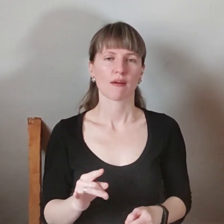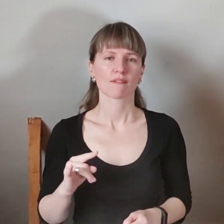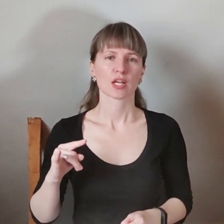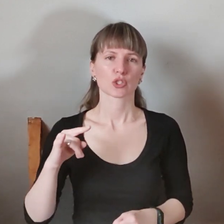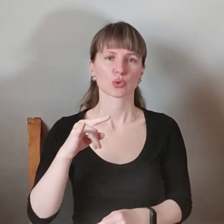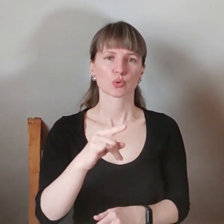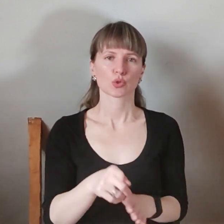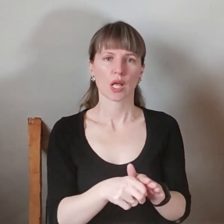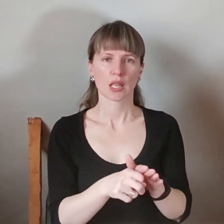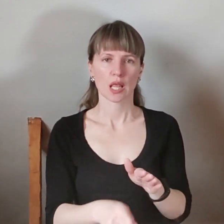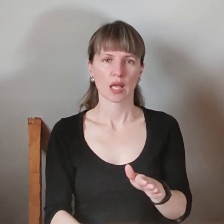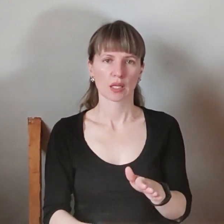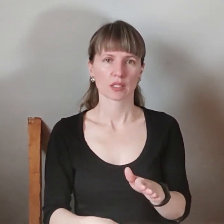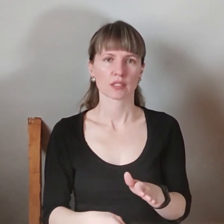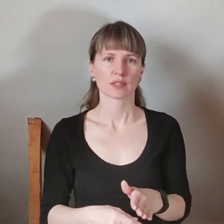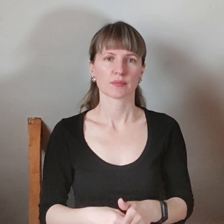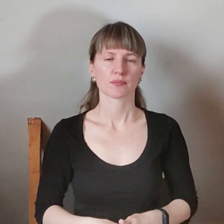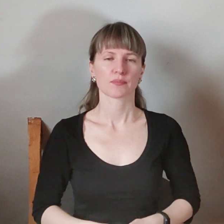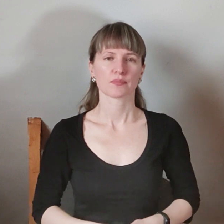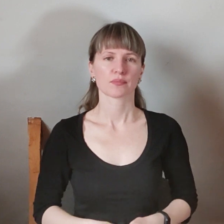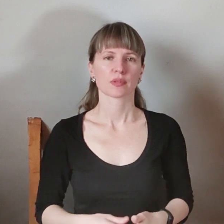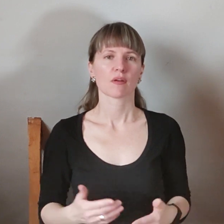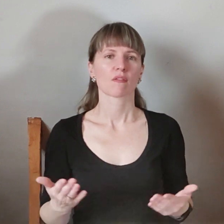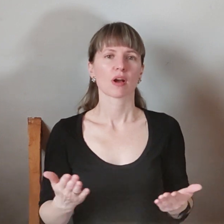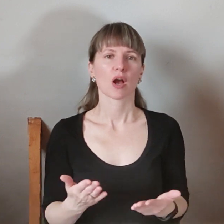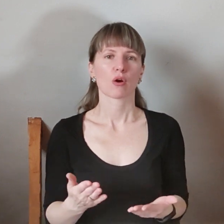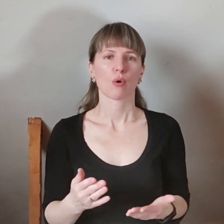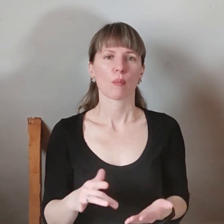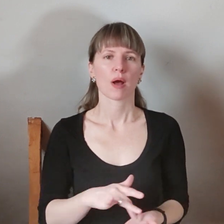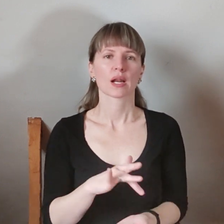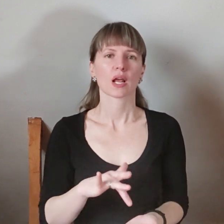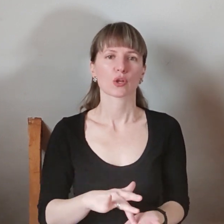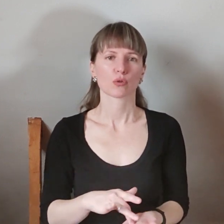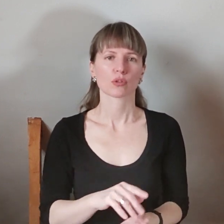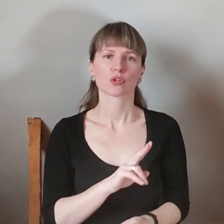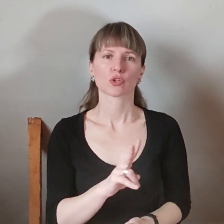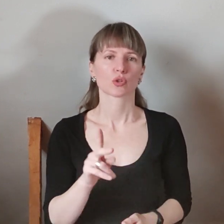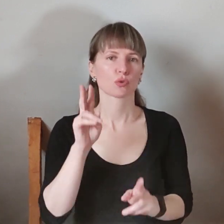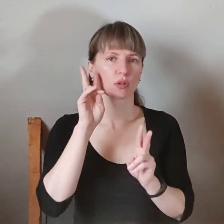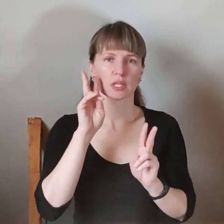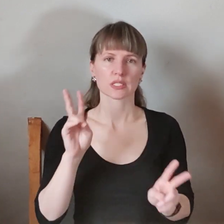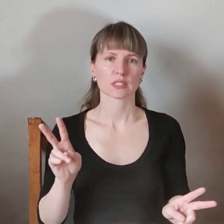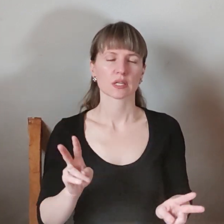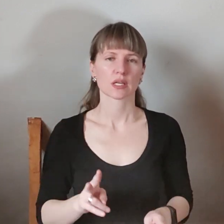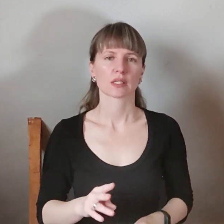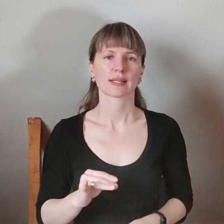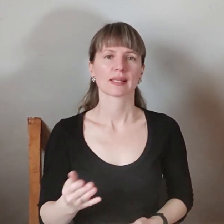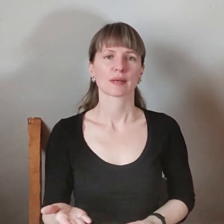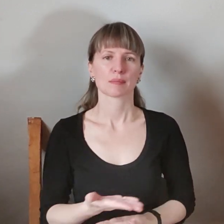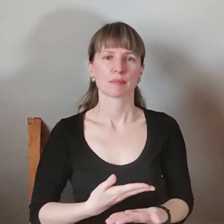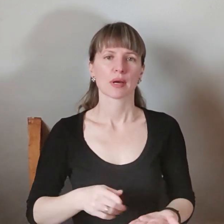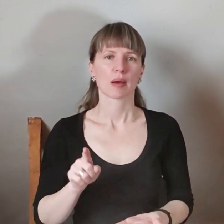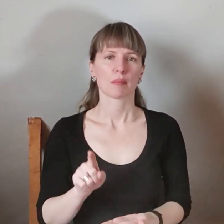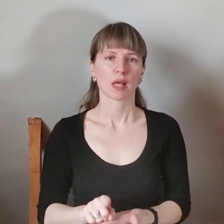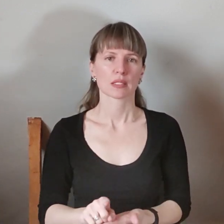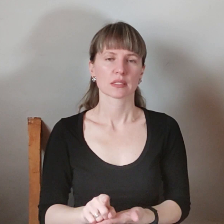атака». В якому именно районі, ніхто не знає. І ми об'язані адекватно